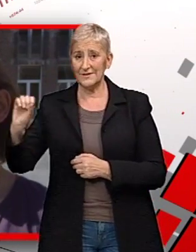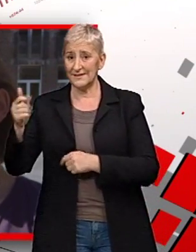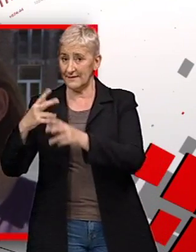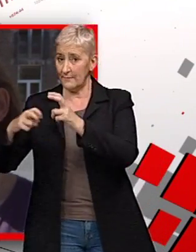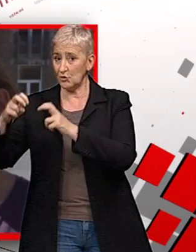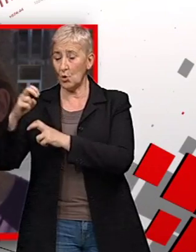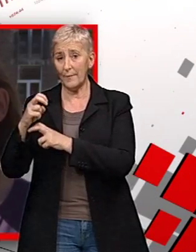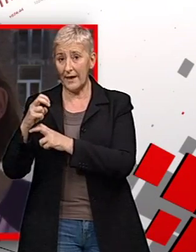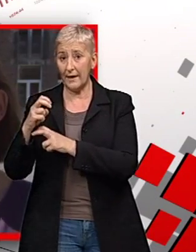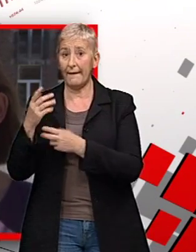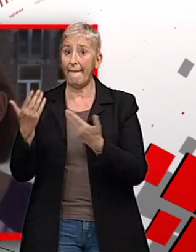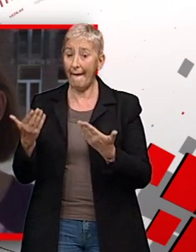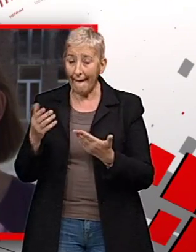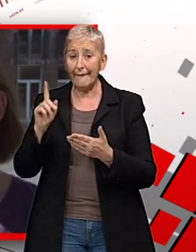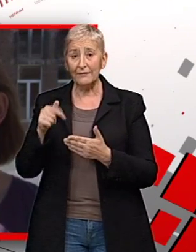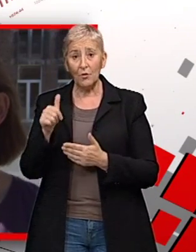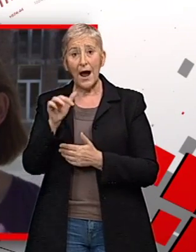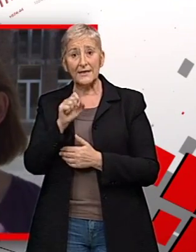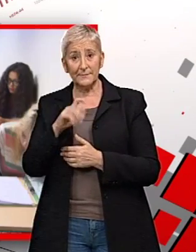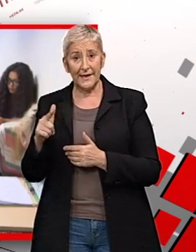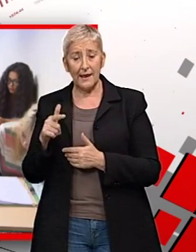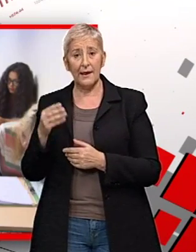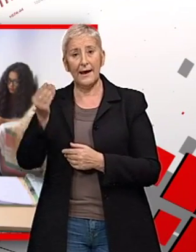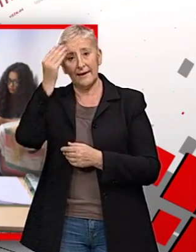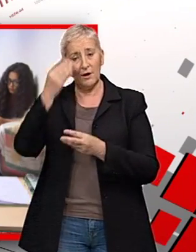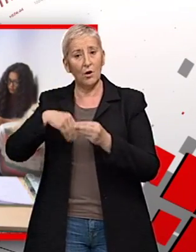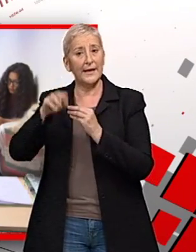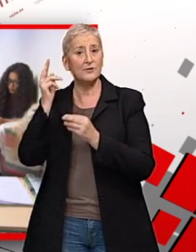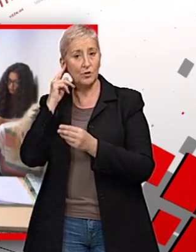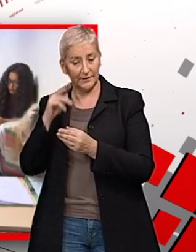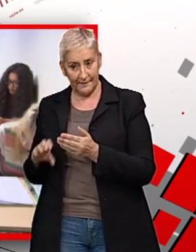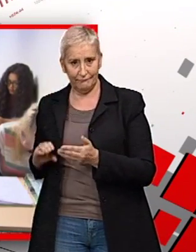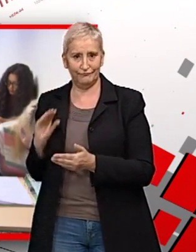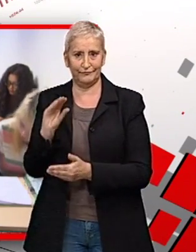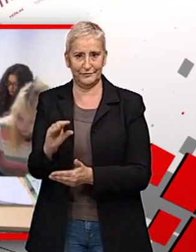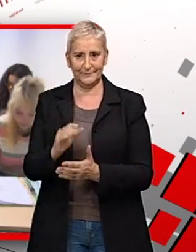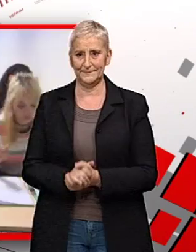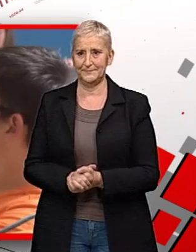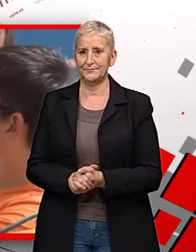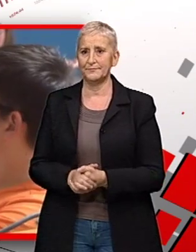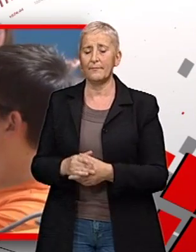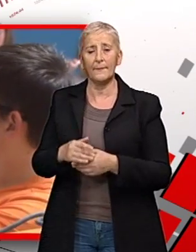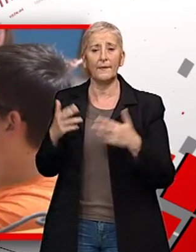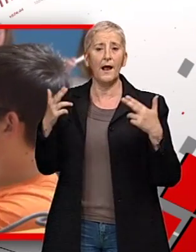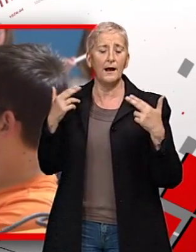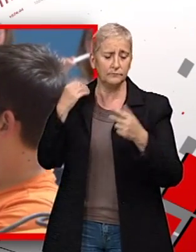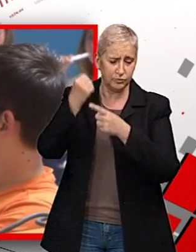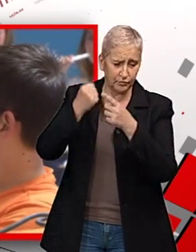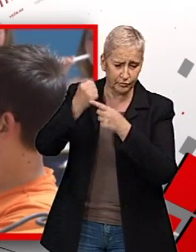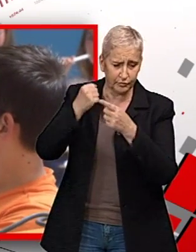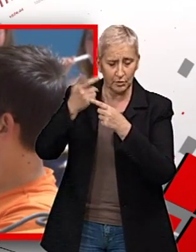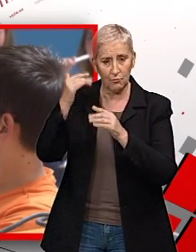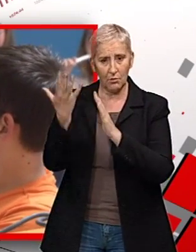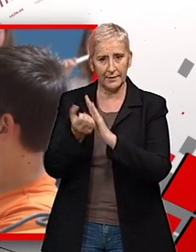étaient pris en charge sur fond propre par l'ASBL École et Surdité. Cette ASBL s'est battue pour obtenir les subsides manquants et est parvenue à ses fins